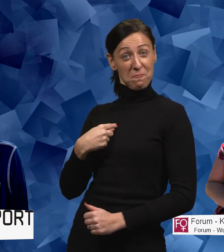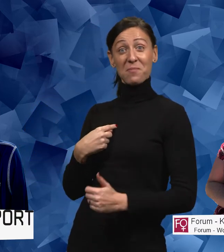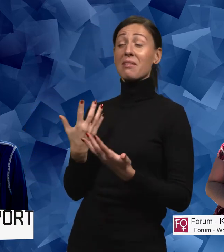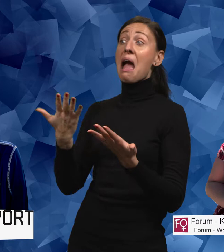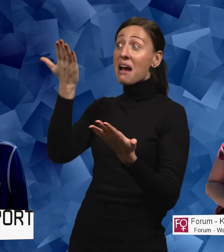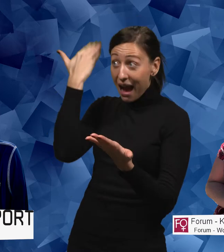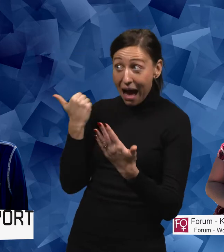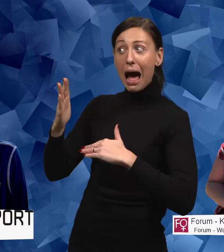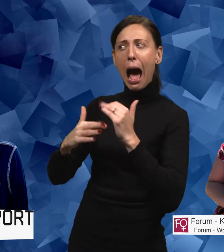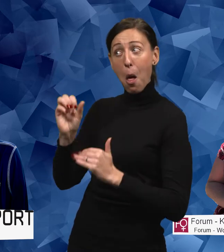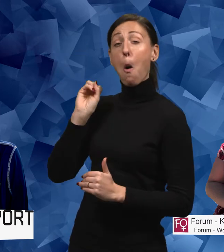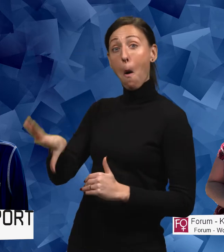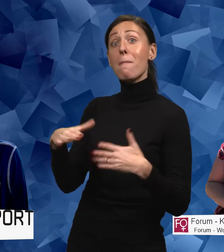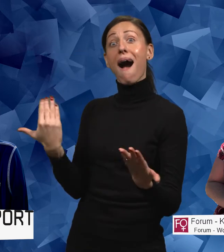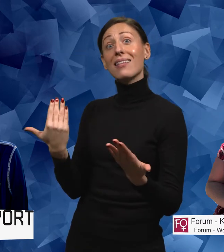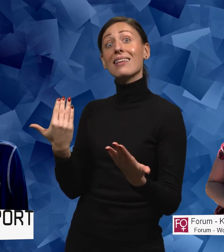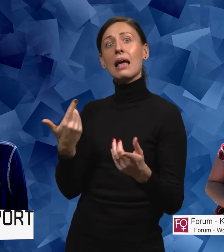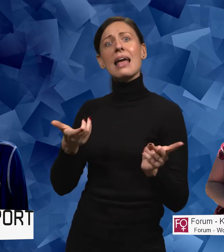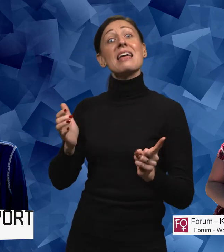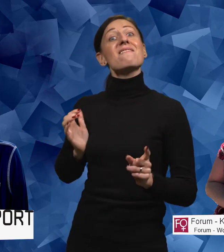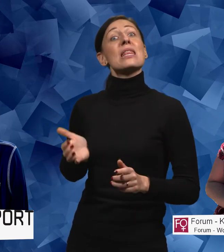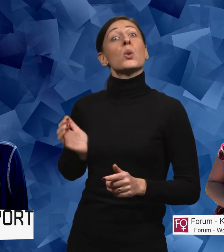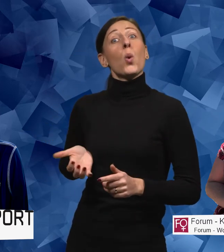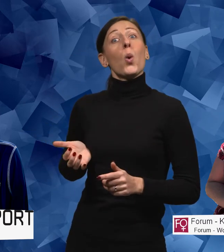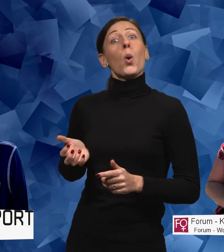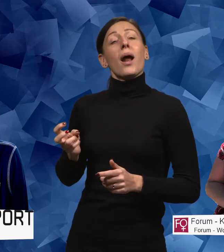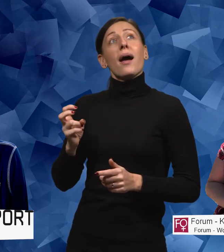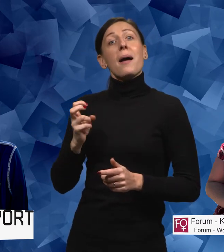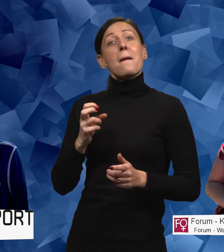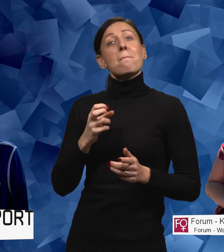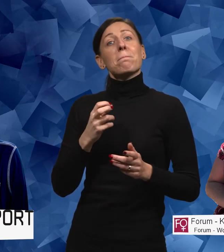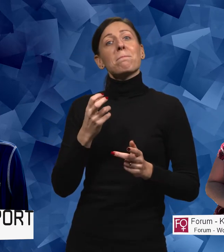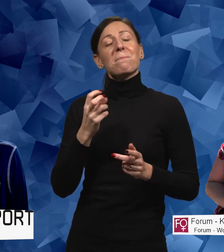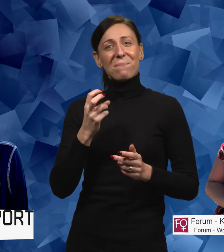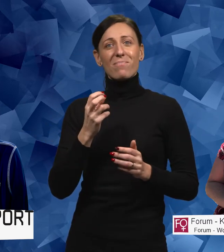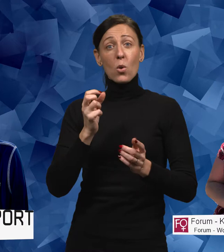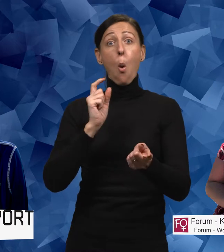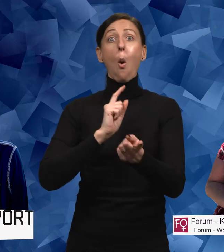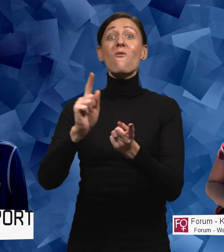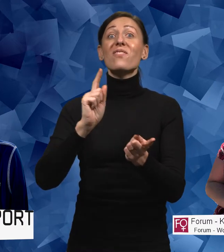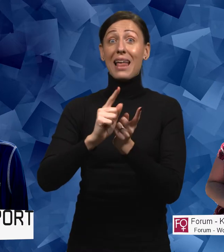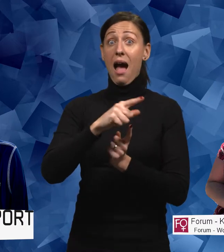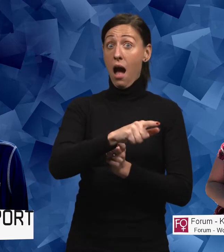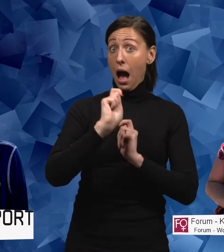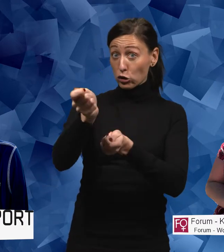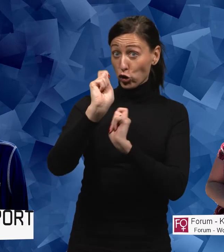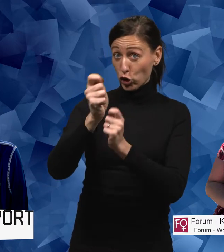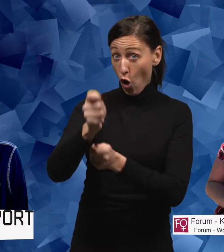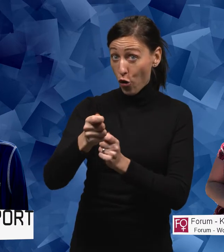ju kunna vara att det faktiskt handlar om att kvinnor både i högre grad kanske ansöker om